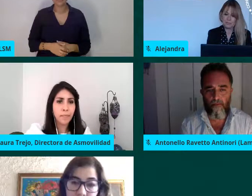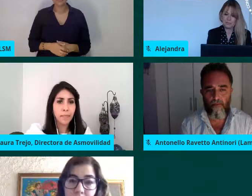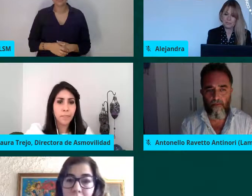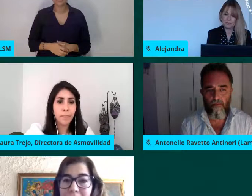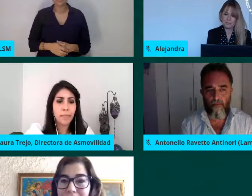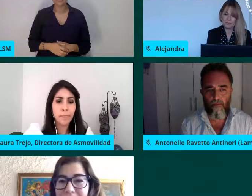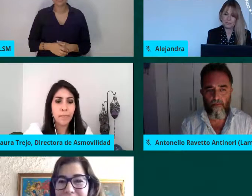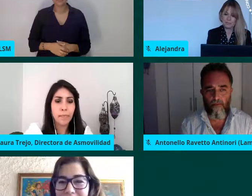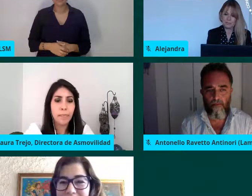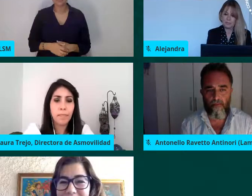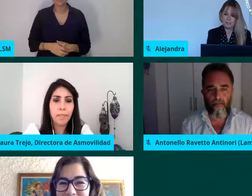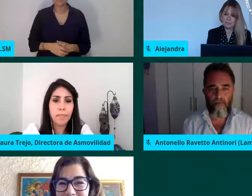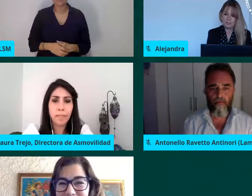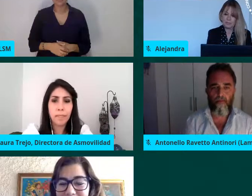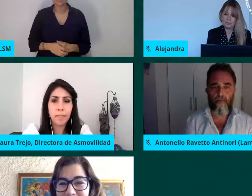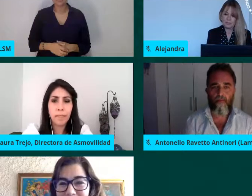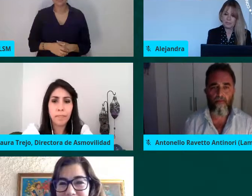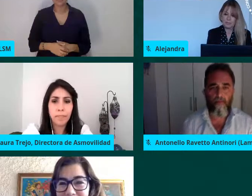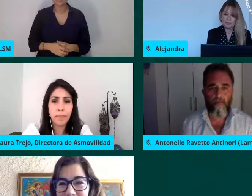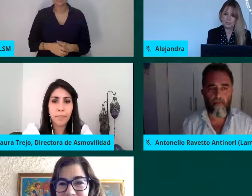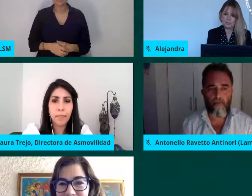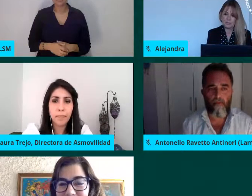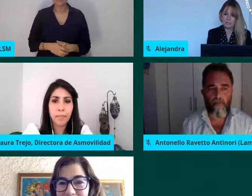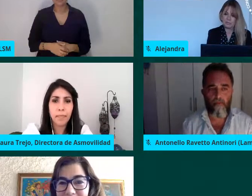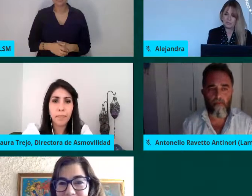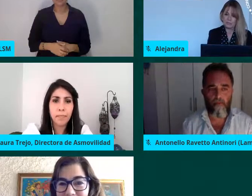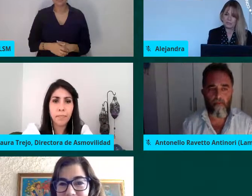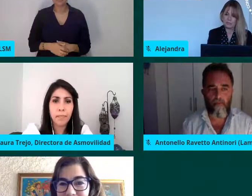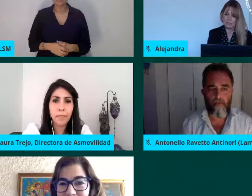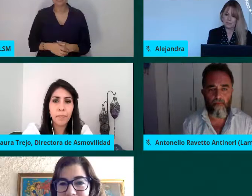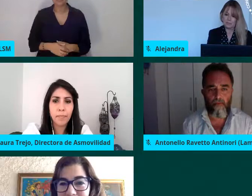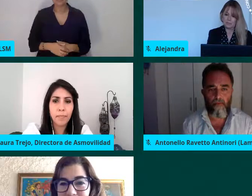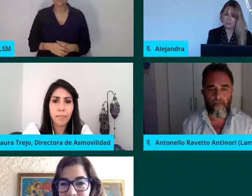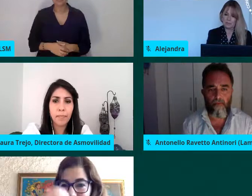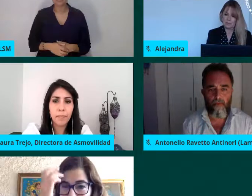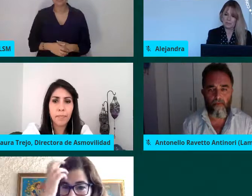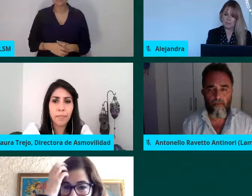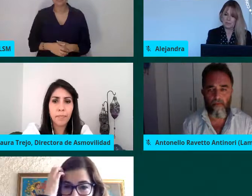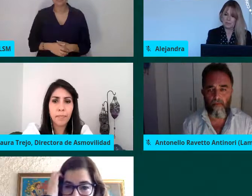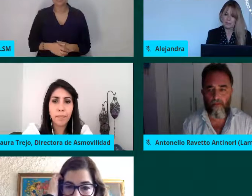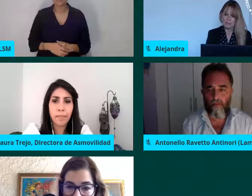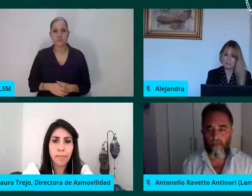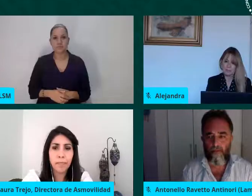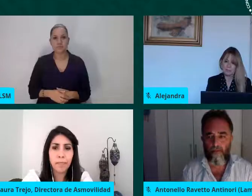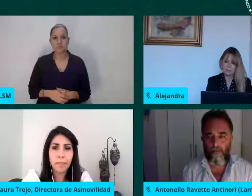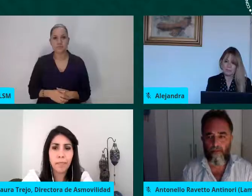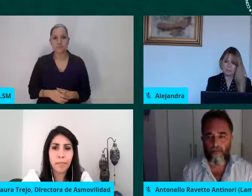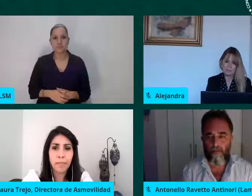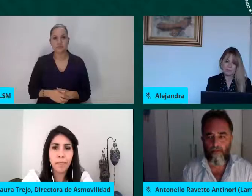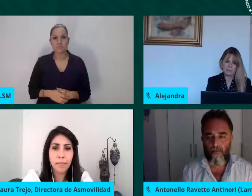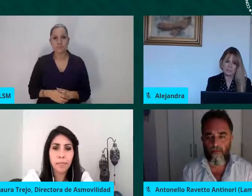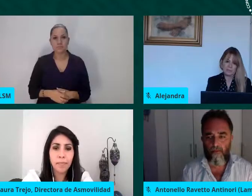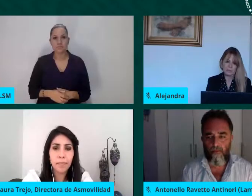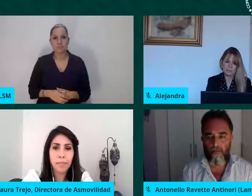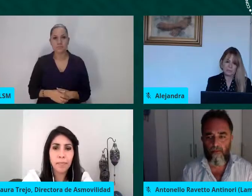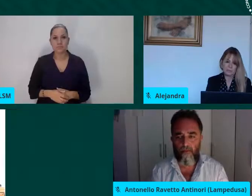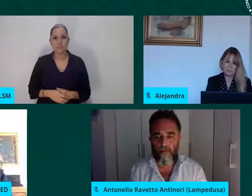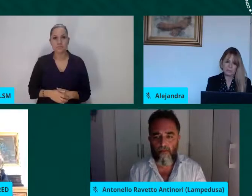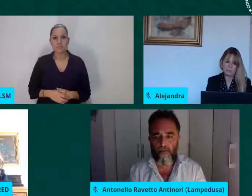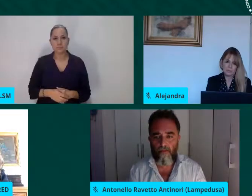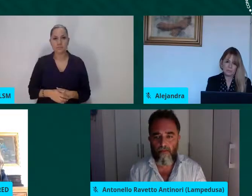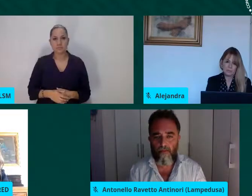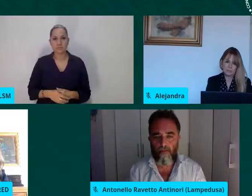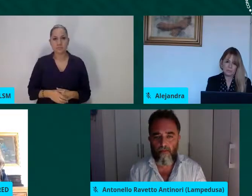y esta complejidad desde una perspectiva amplia de derechos. También le doy la bienvenida a Laura